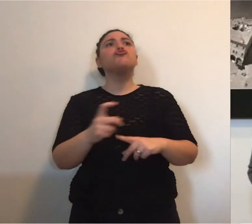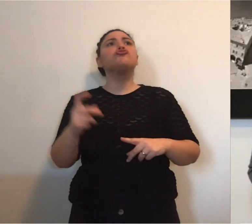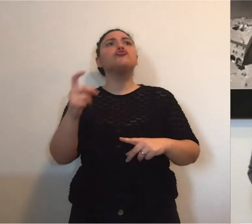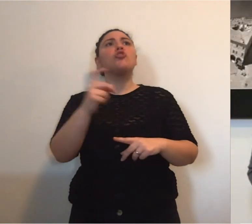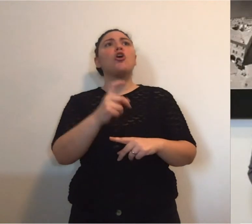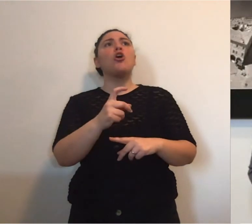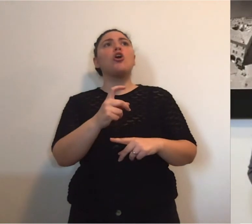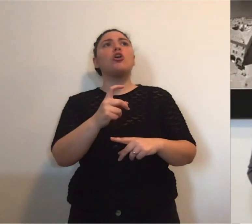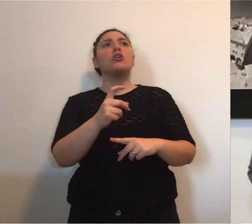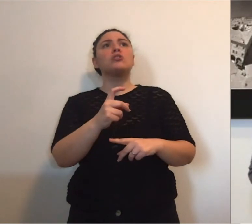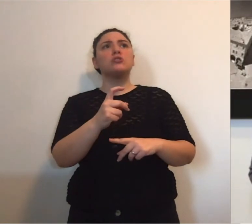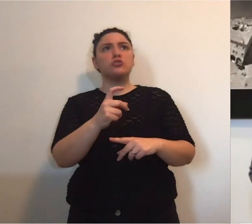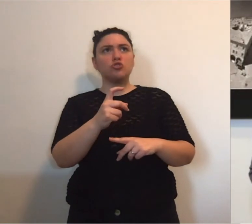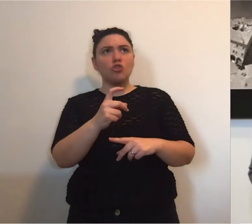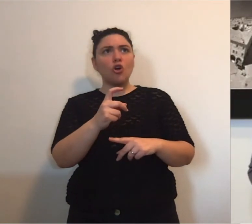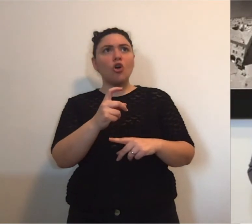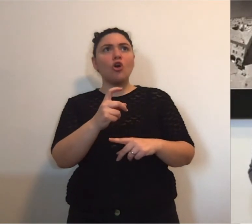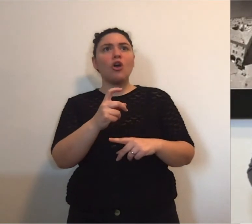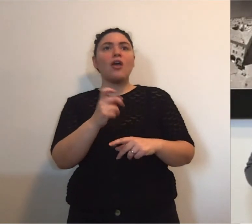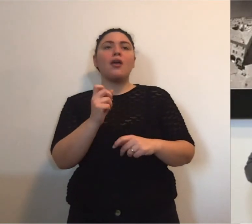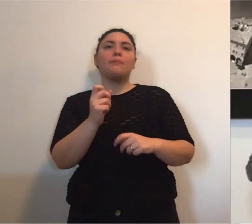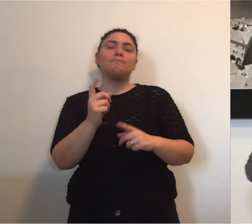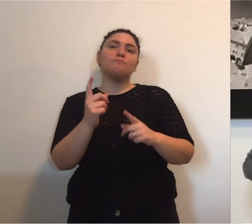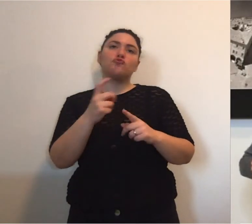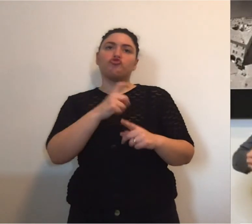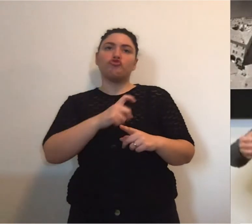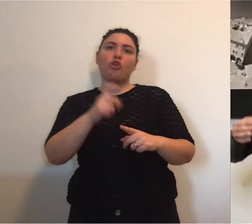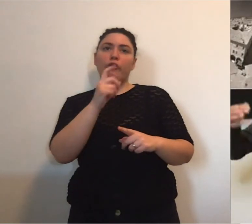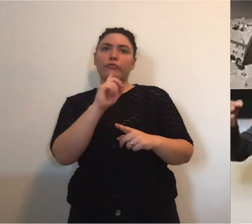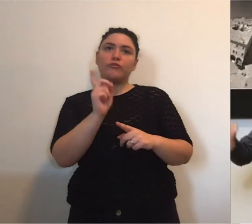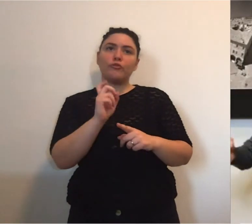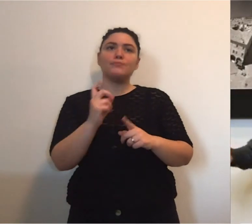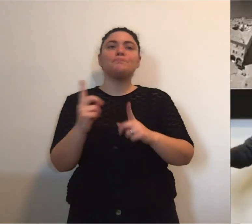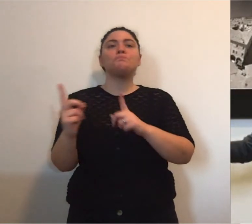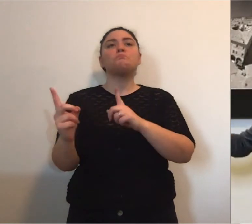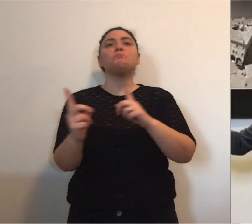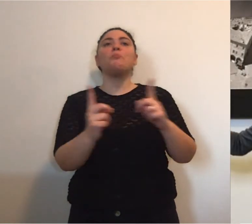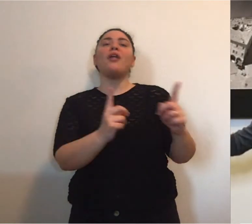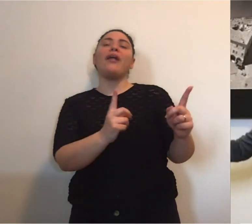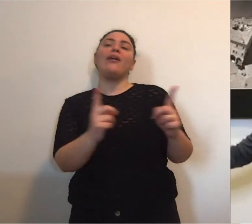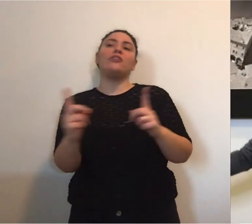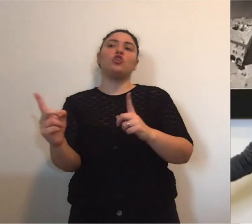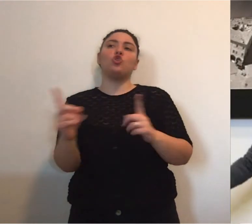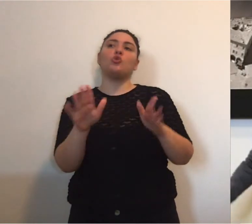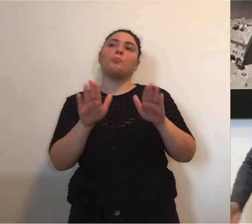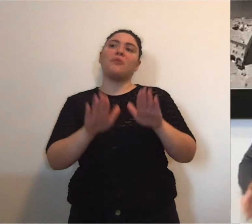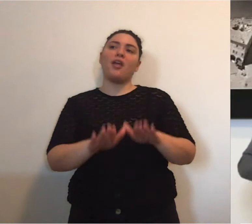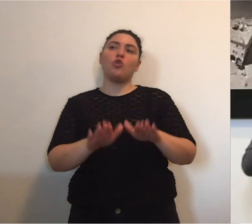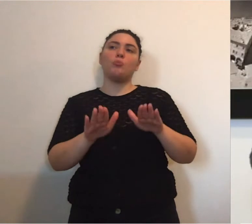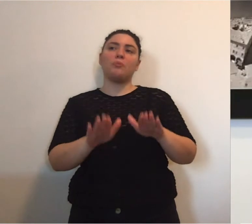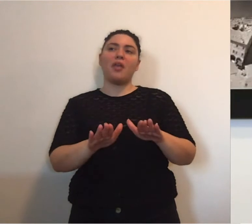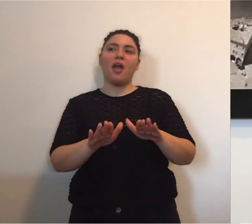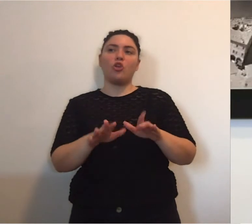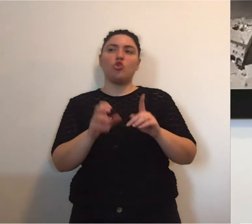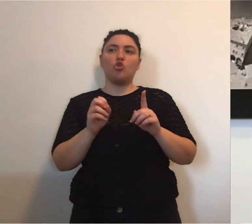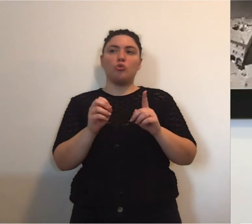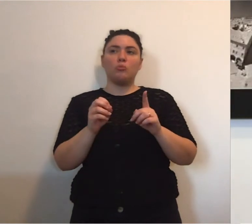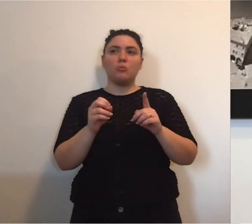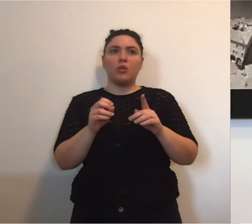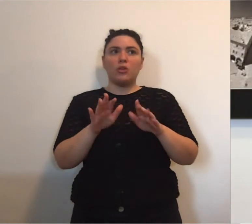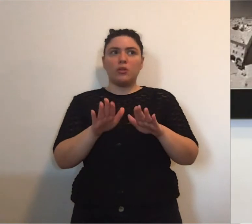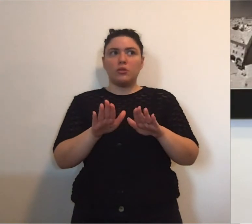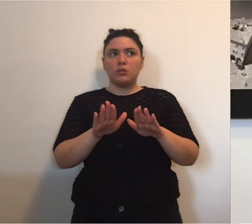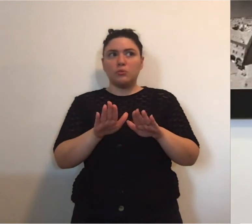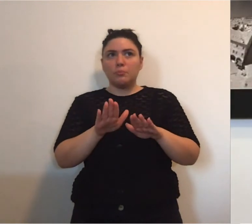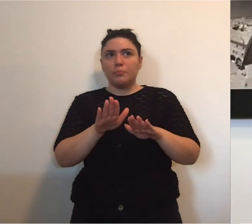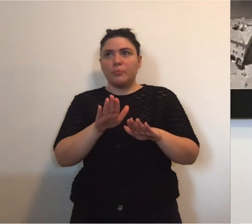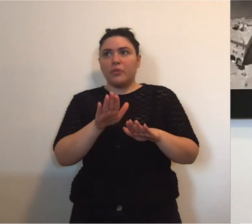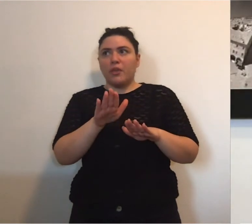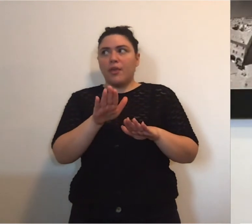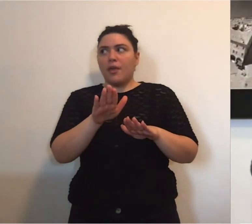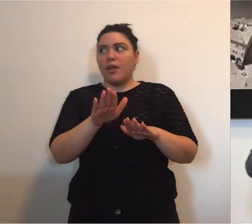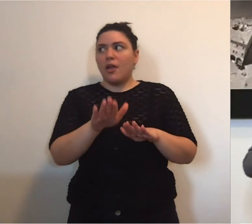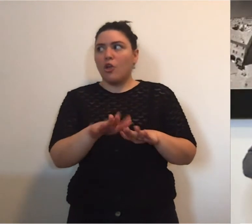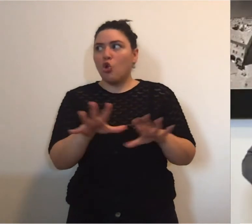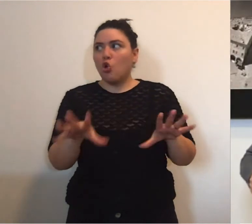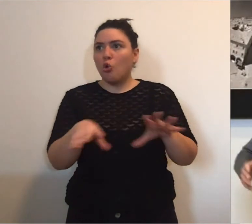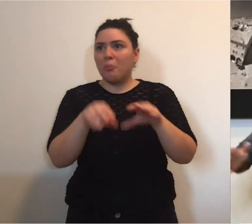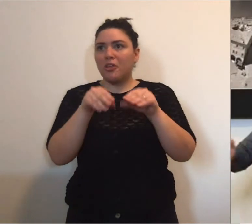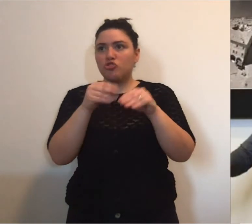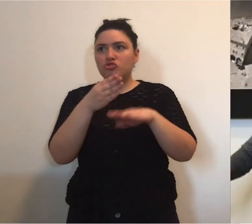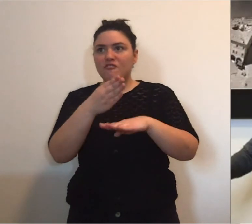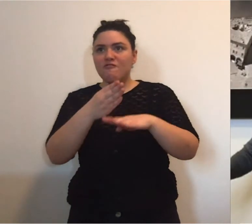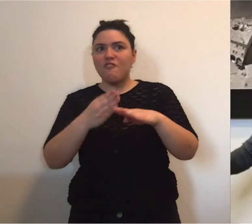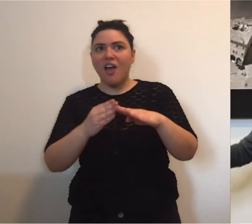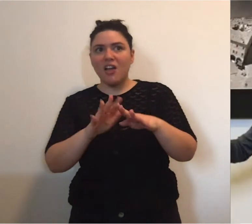conto che è il giorno in cui ma poi non ci sarà un giorno in cui finirà questa partita, ci sarà un periodo in cui pian